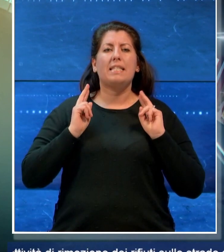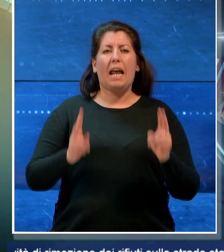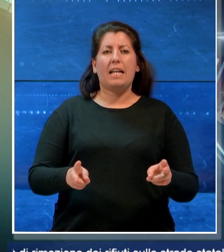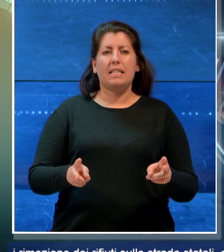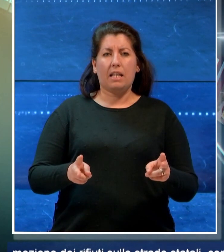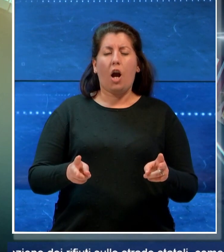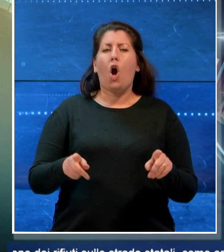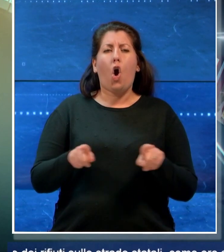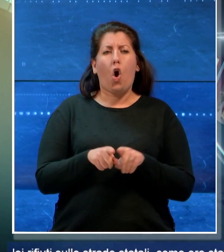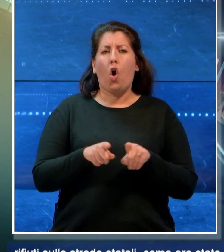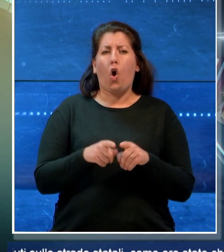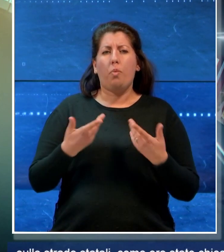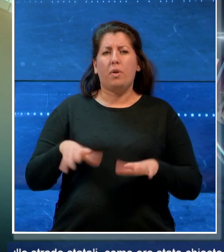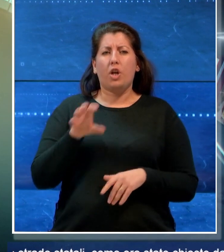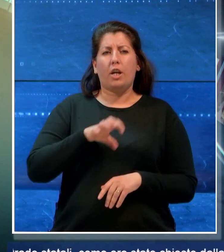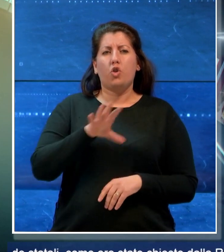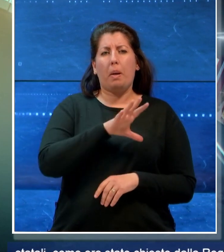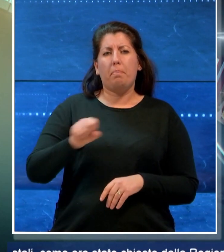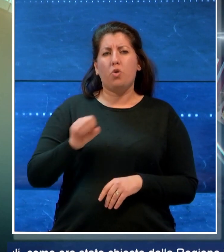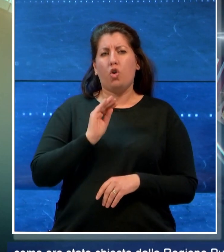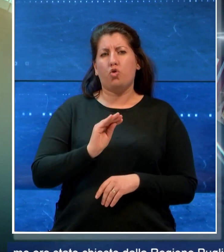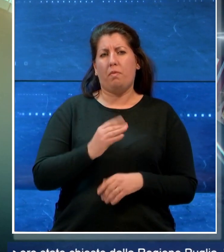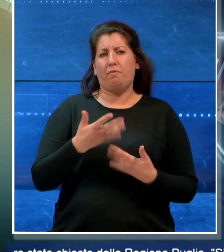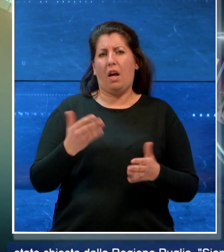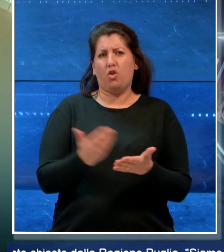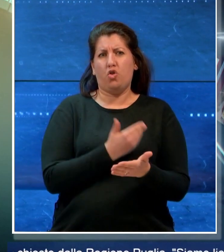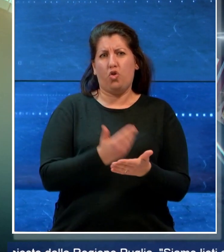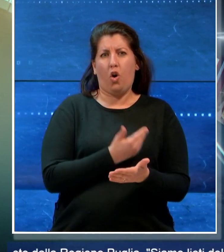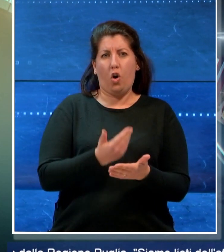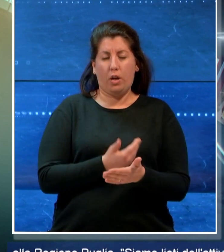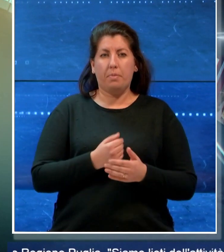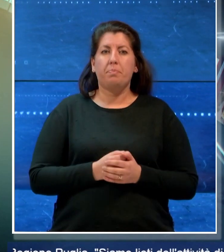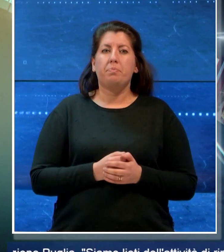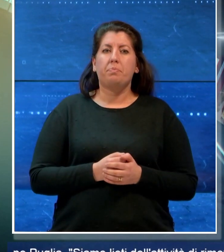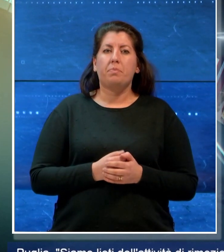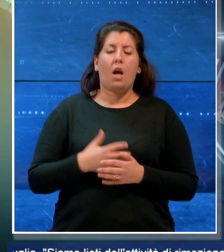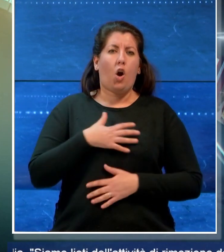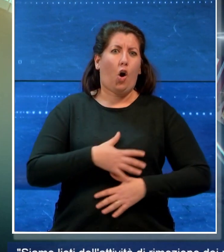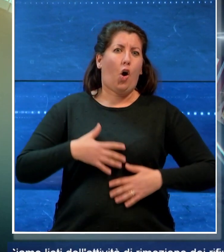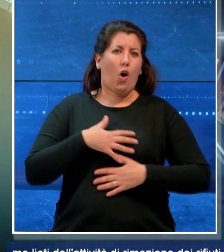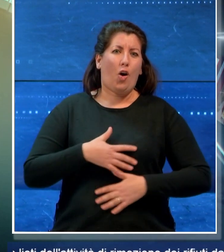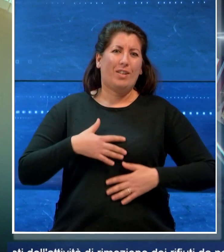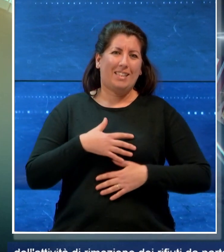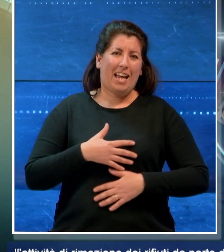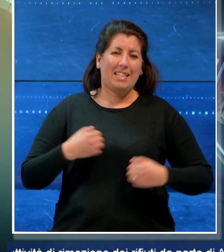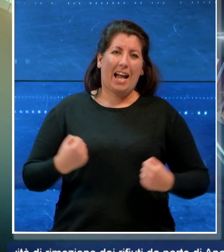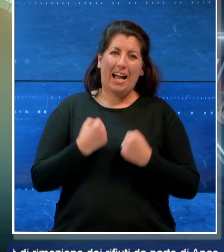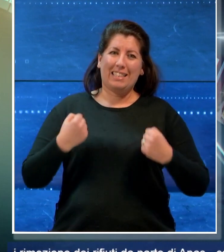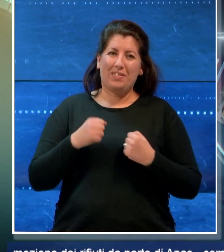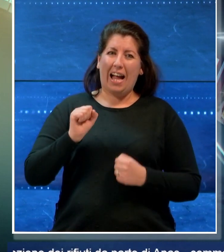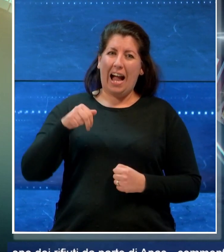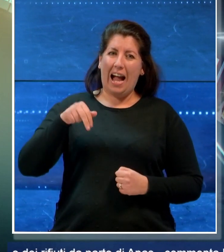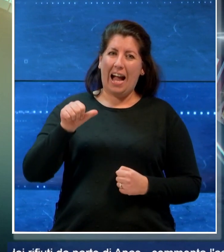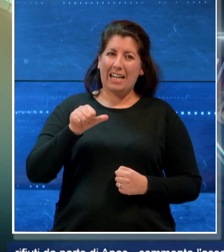chiesto dalla Regione Puglia. Siamo lieti dell'attività di rimozione da parte di ANAS,